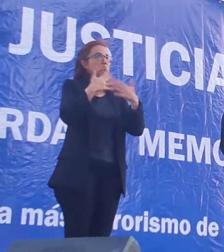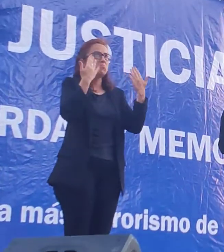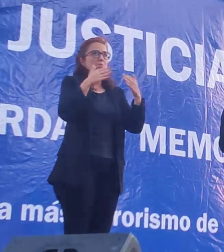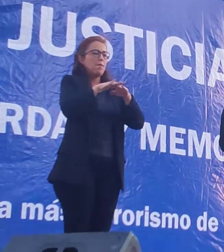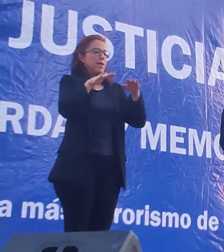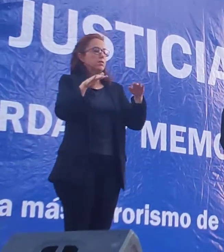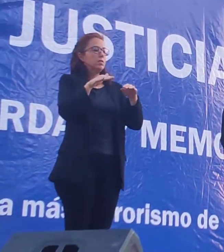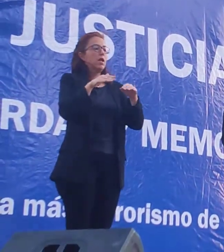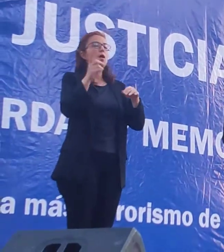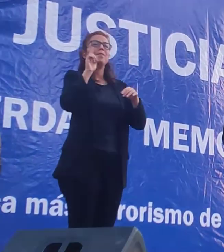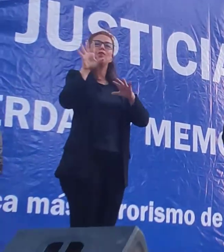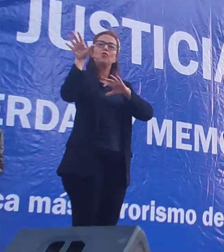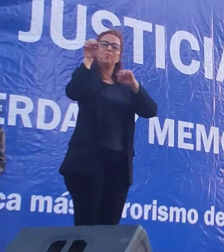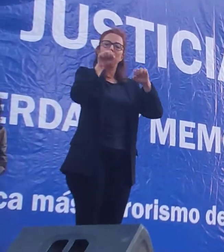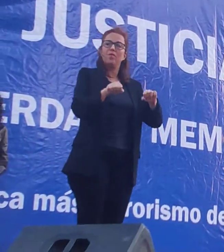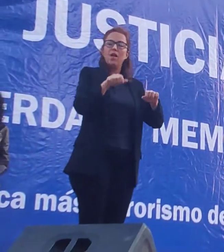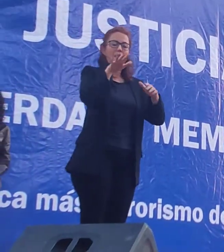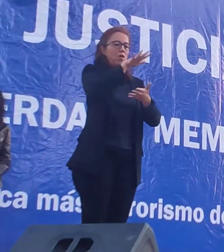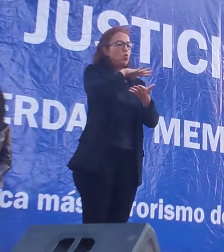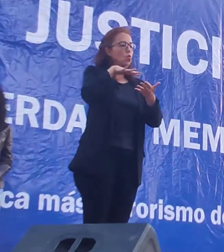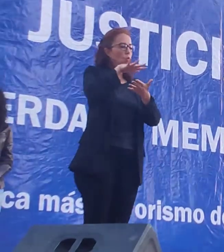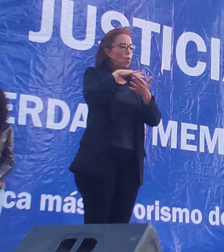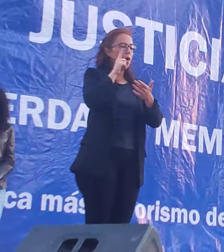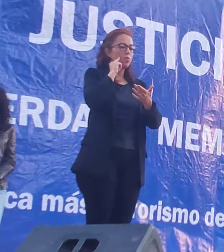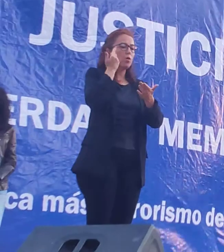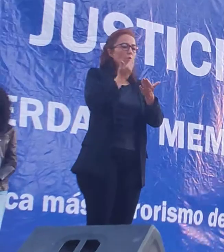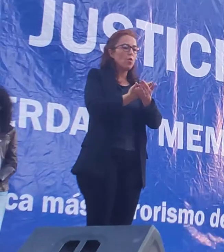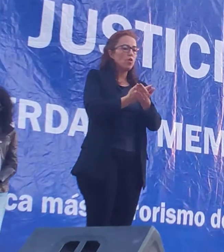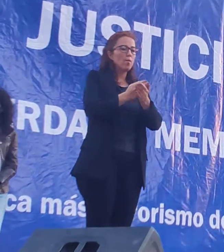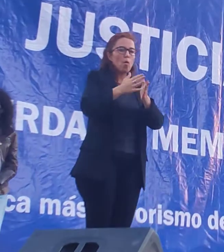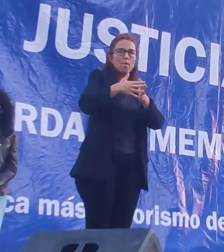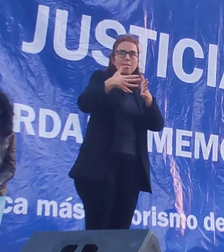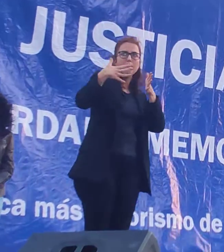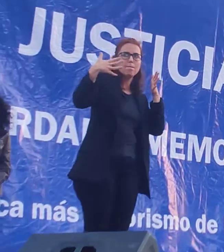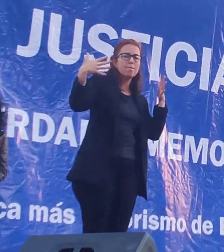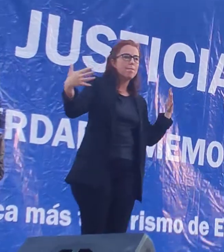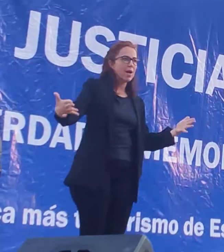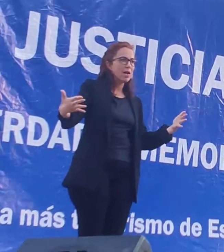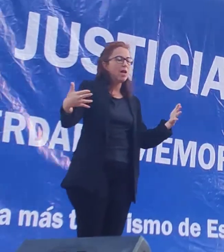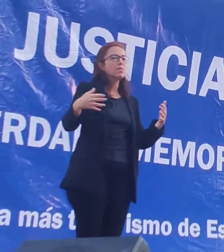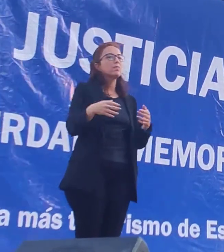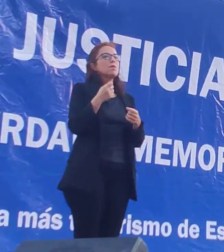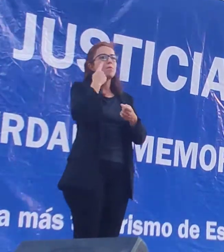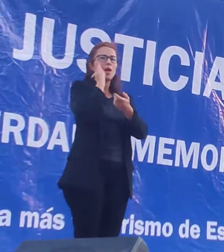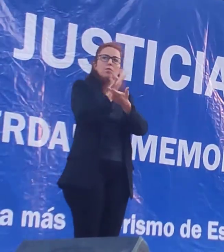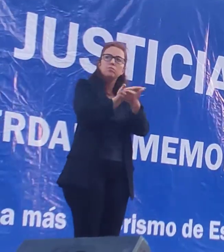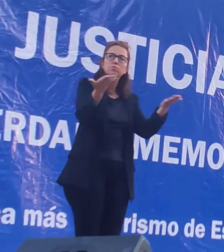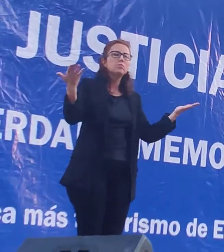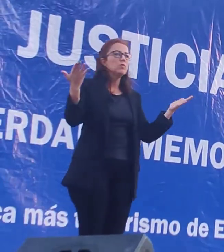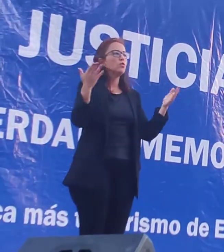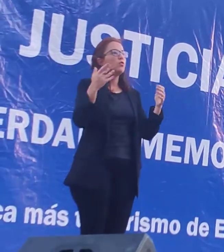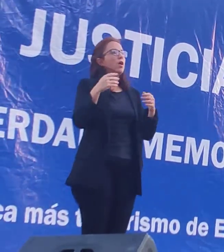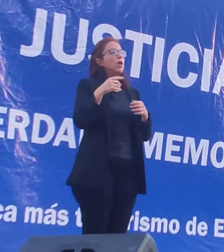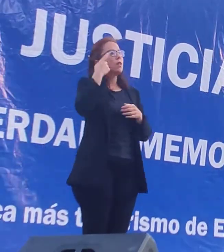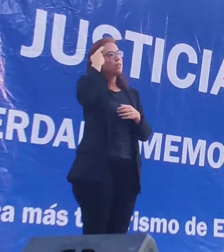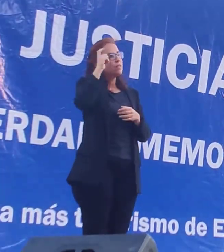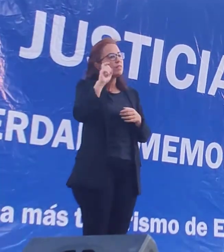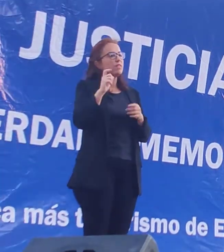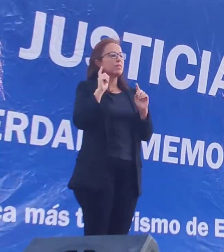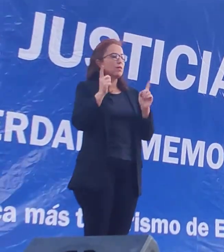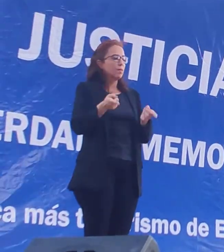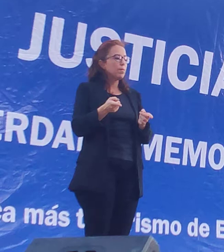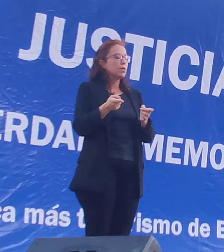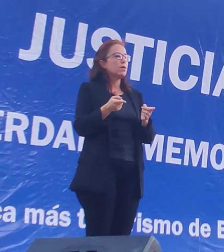la traemos al espacio público, proponemos otra escala para amplificar un poco este concepto y también